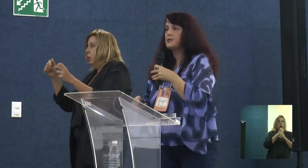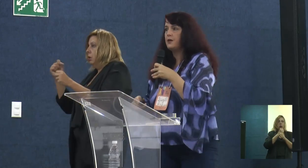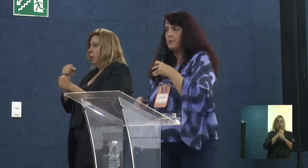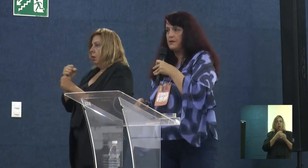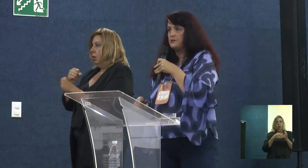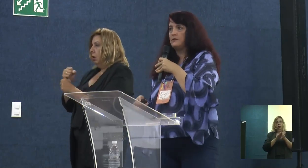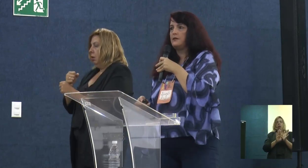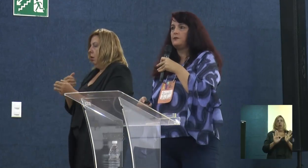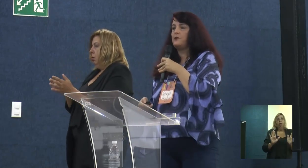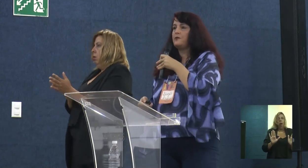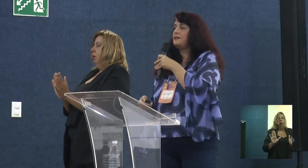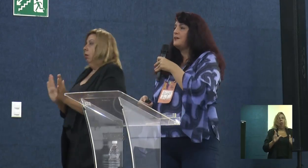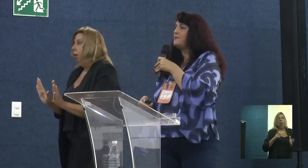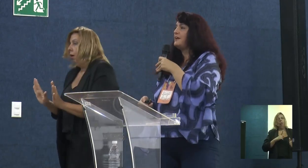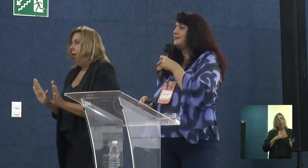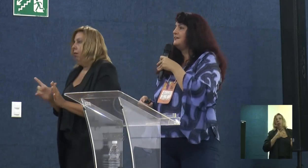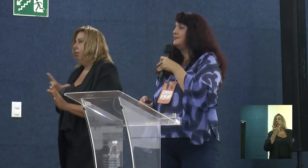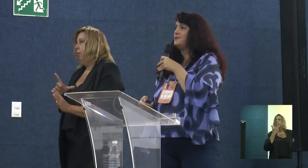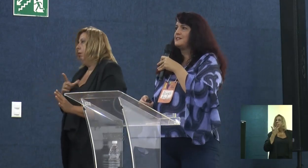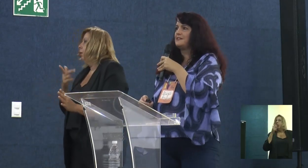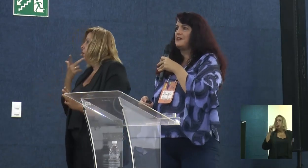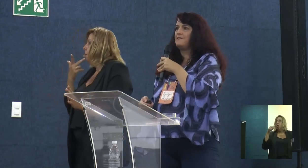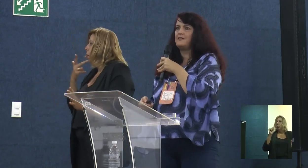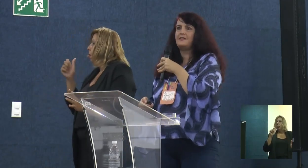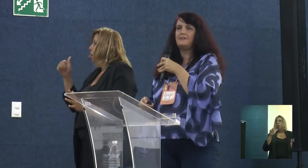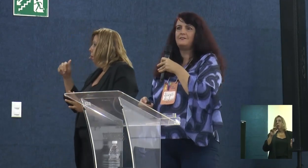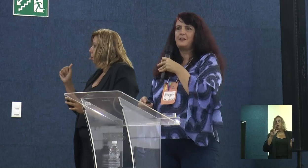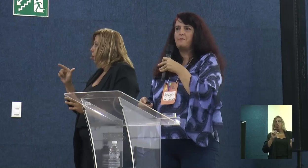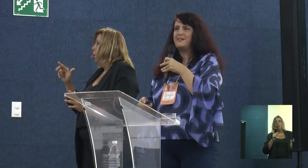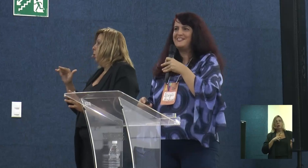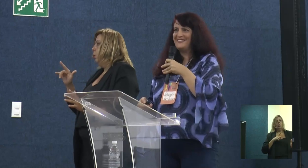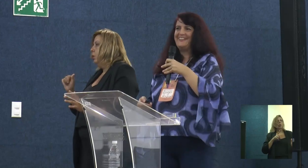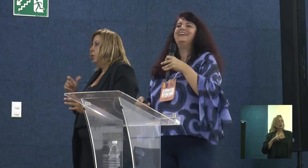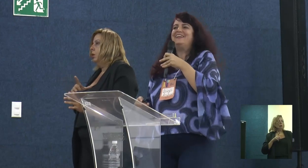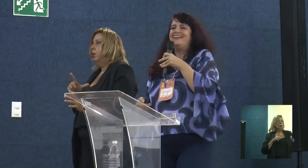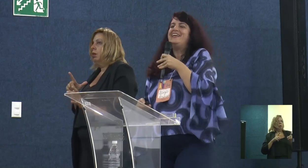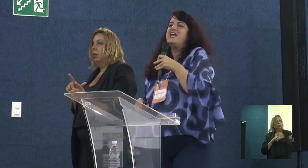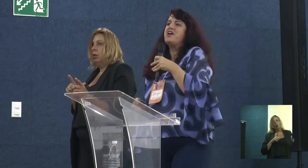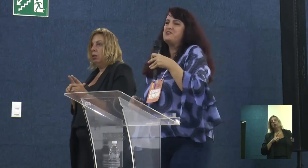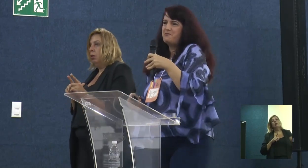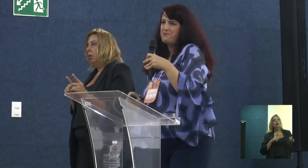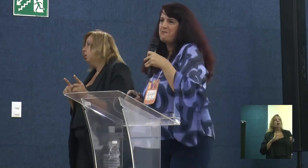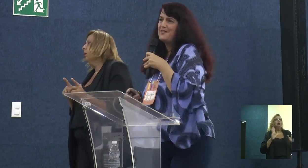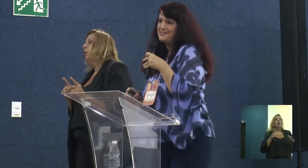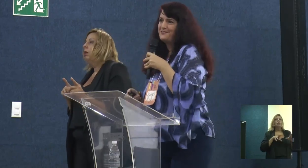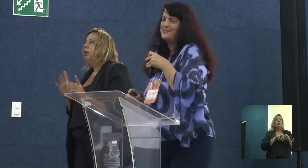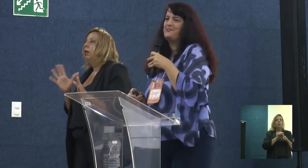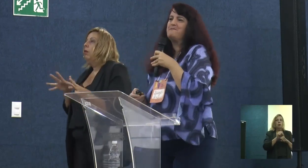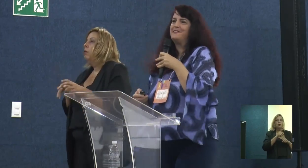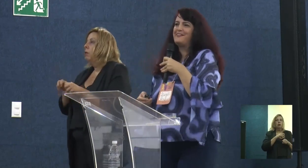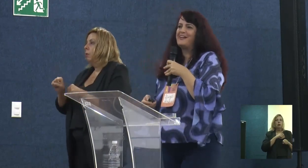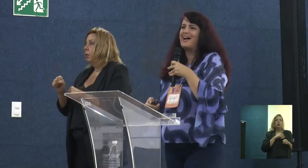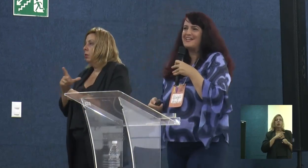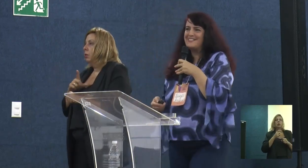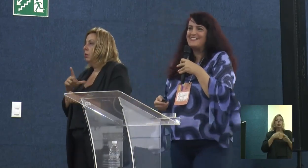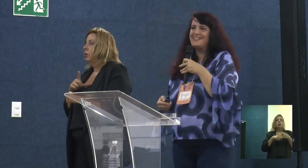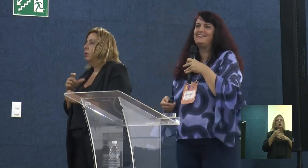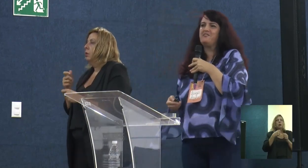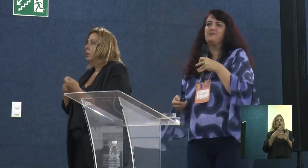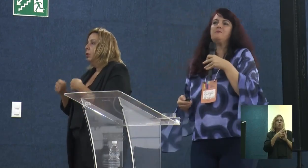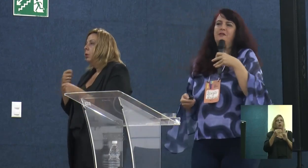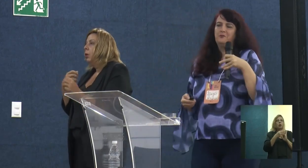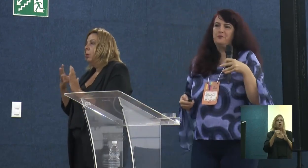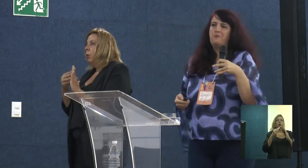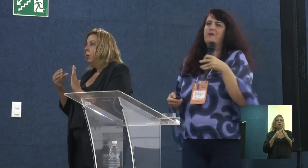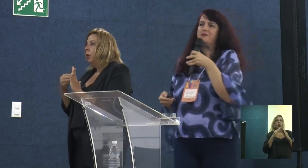não chega de repente no território. Eu queria até falar da Ana Luísa, que estava aqui, do Trapiche. Eu tive a formação do Escritório Modelo Casas,